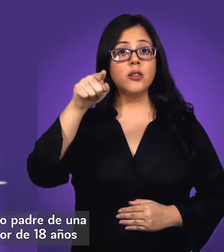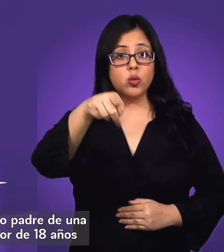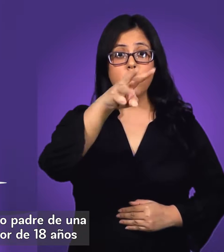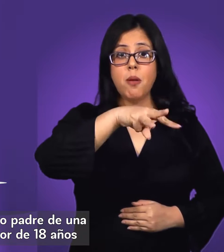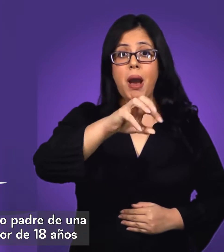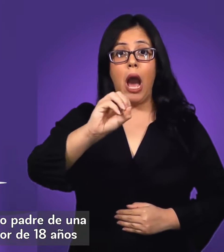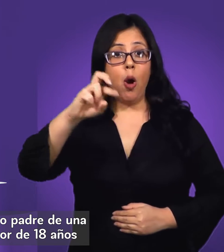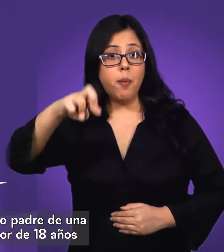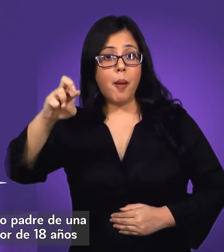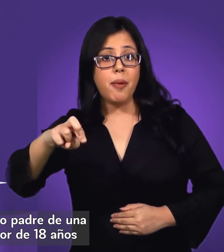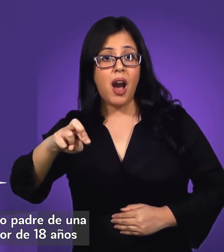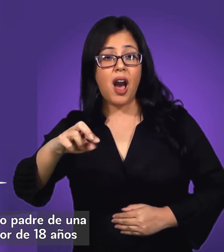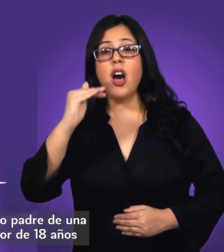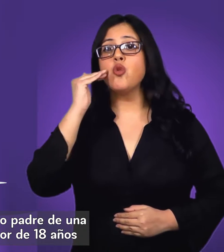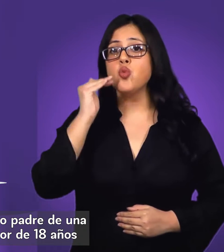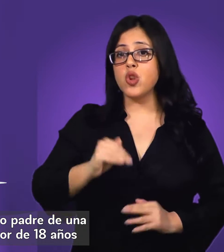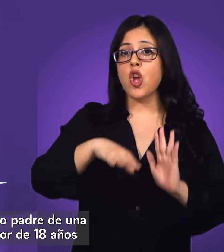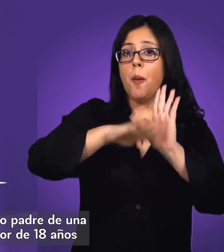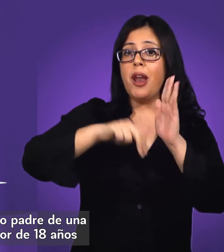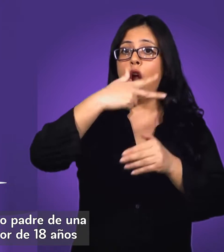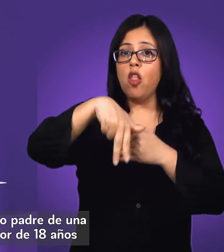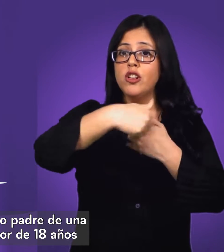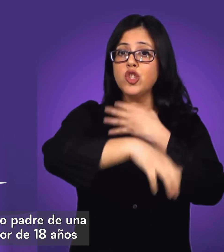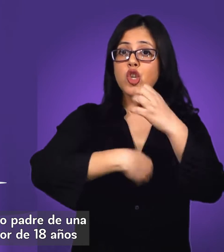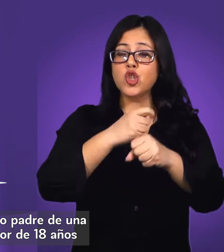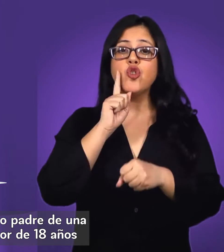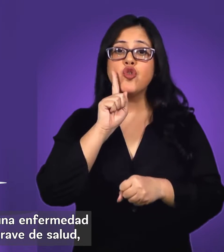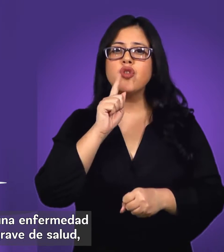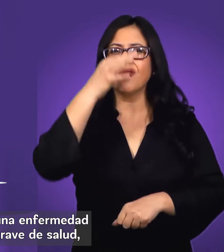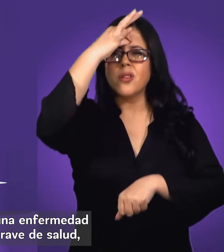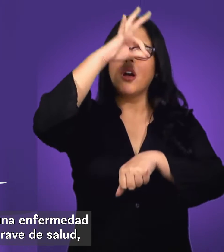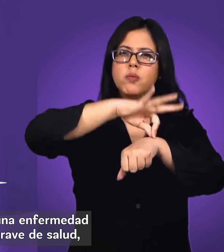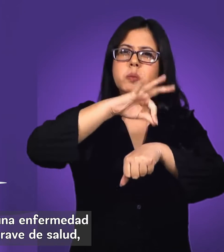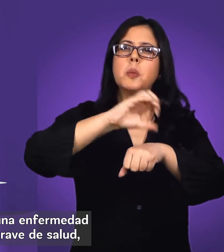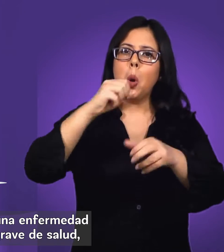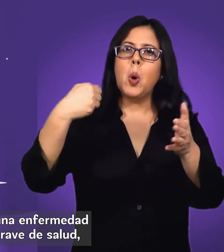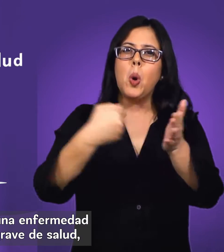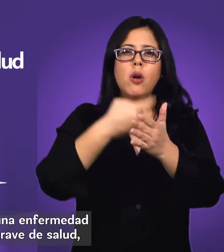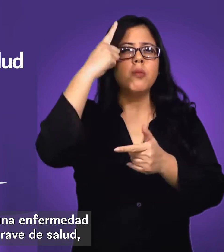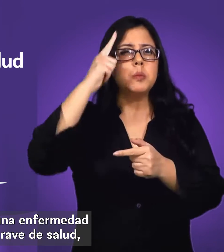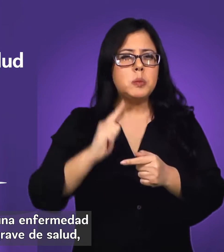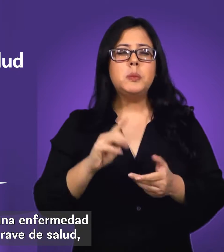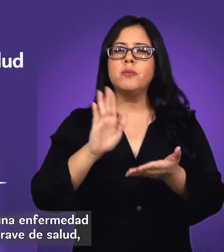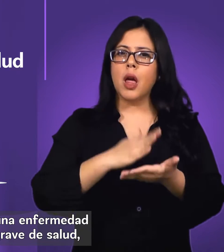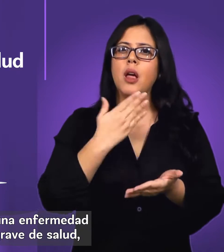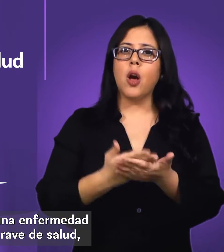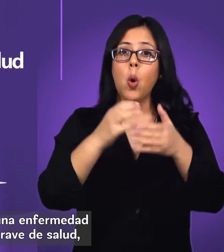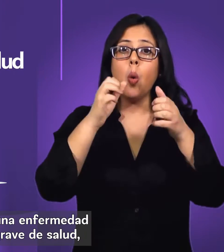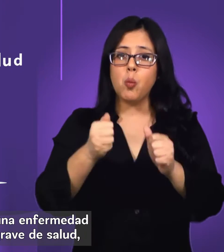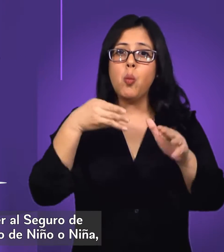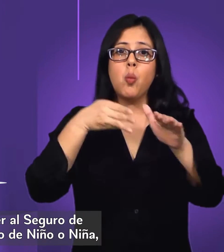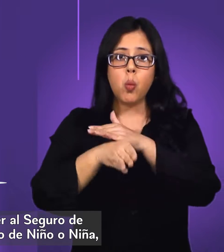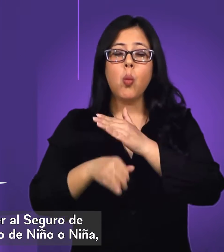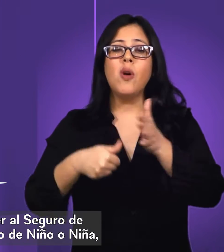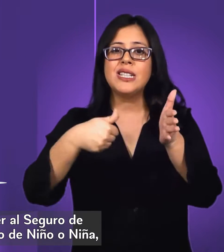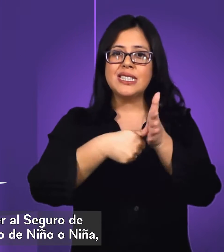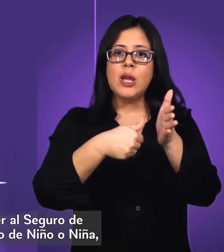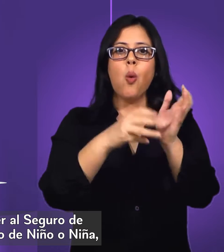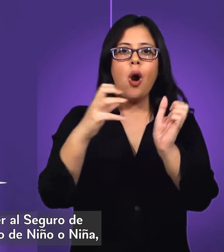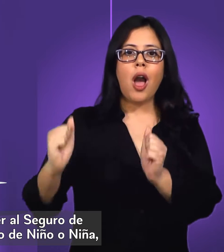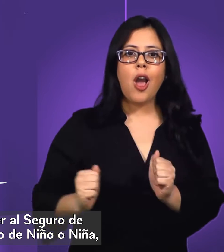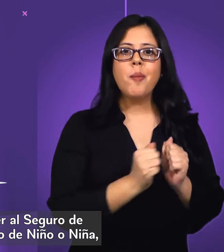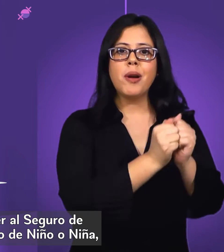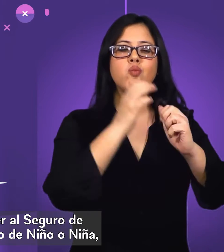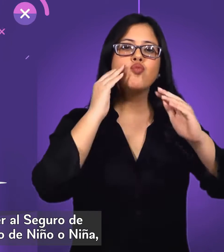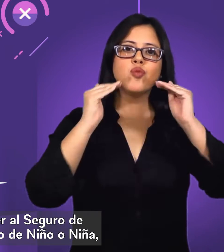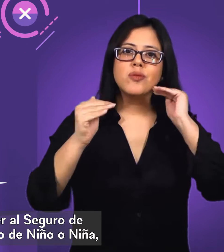Si eres madre o padre de una persona menor de 18 años que presenta una enfermedad o accidente grave de salud, puedes acceder